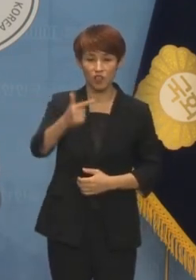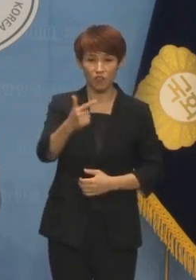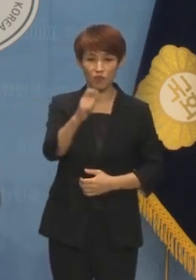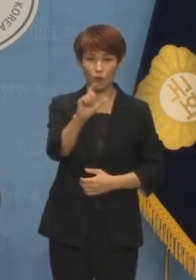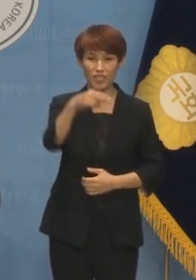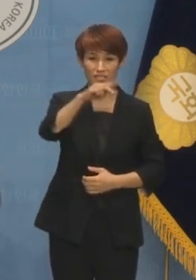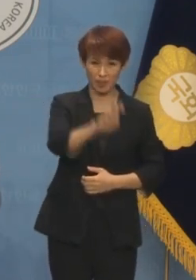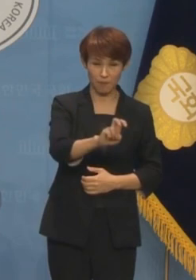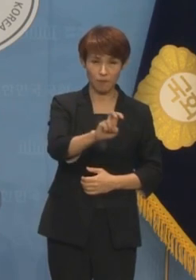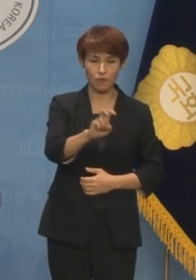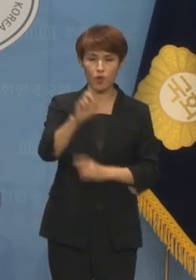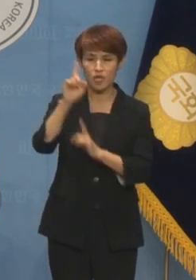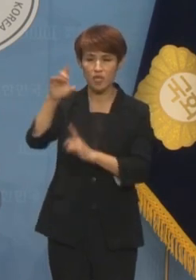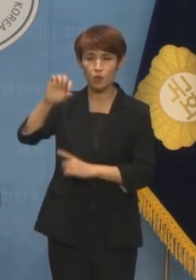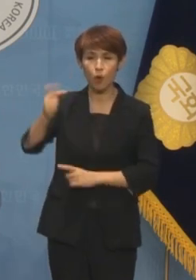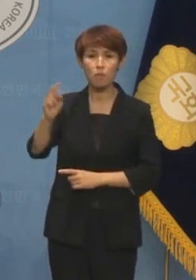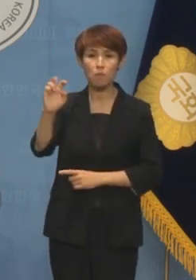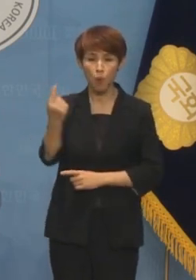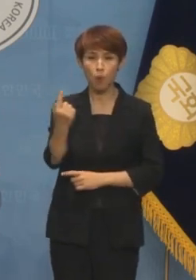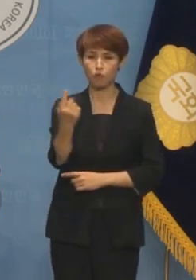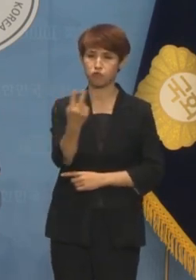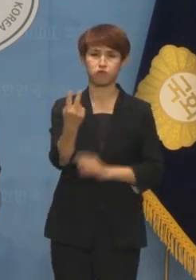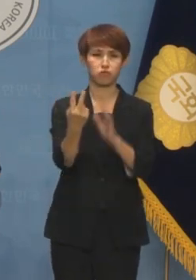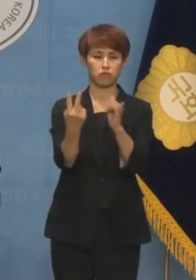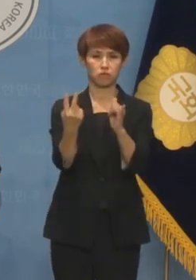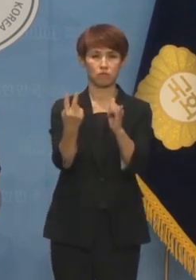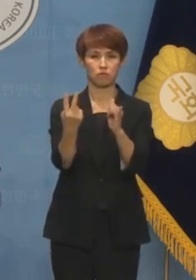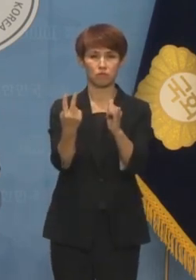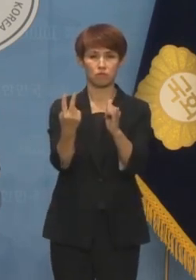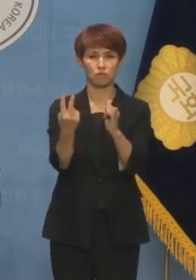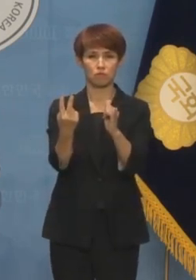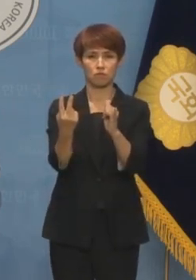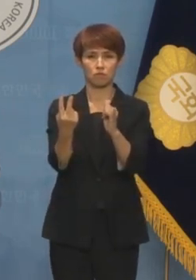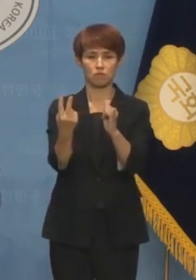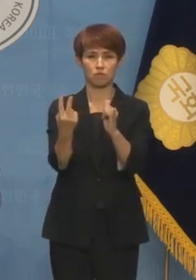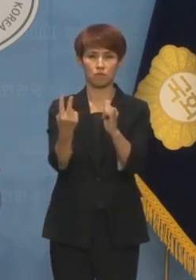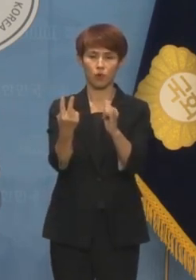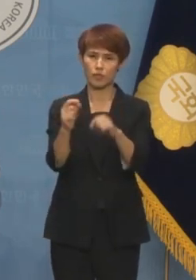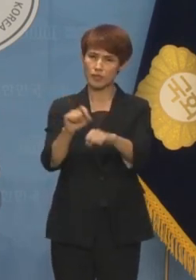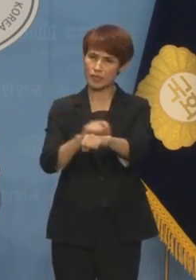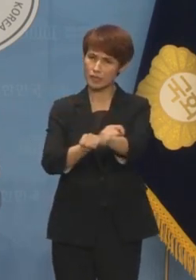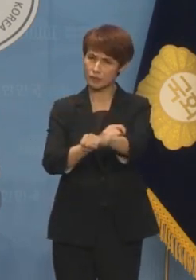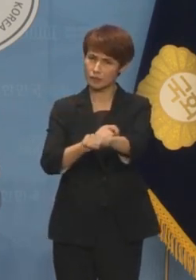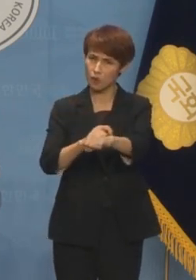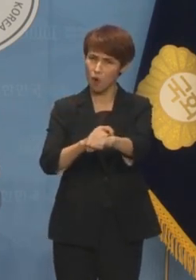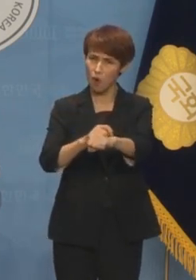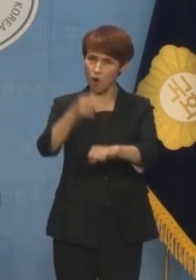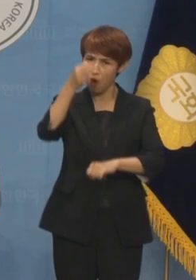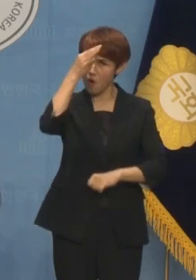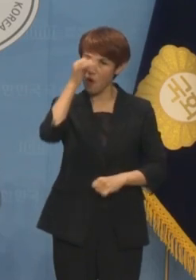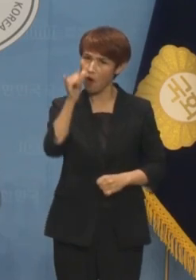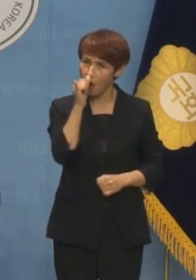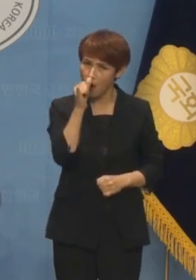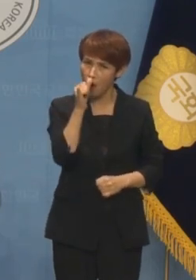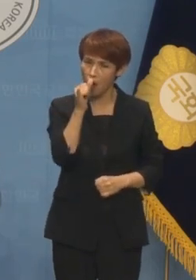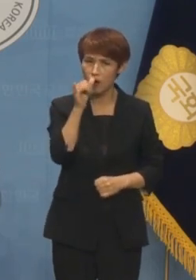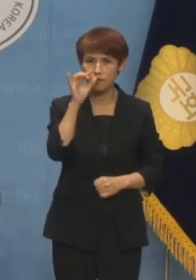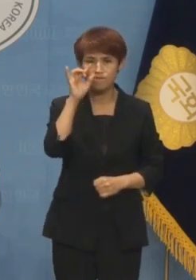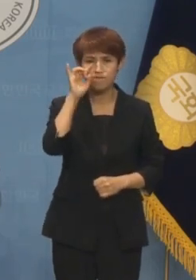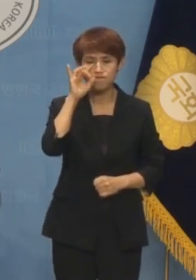수석과 이원모 비서관이 다른 사람이 갖지 못한 특출한 능력이라도 있는 겁니까?